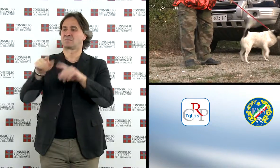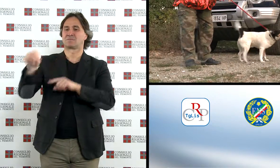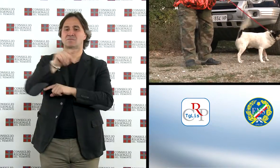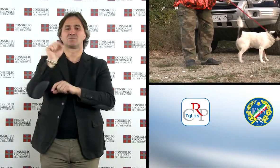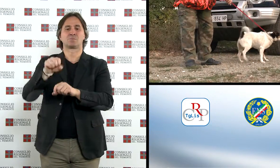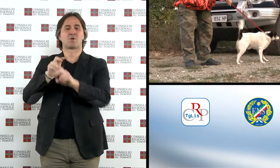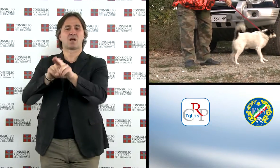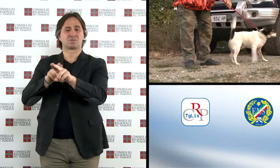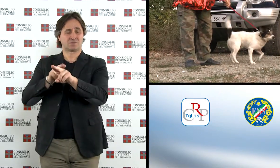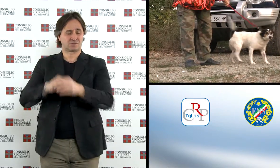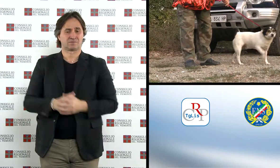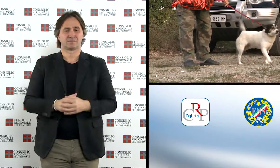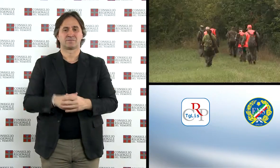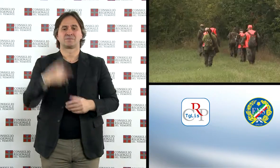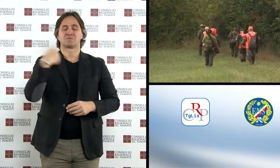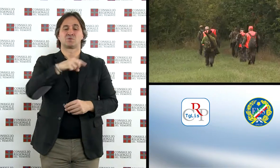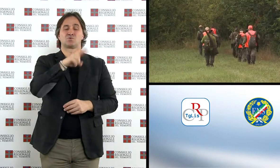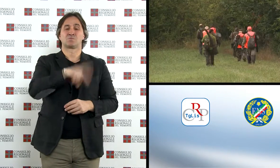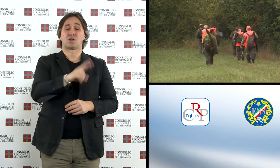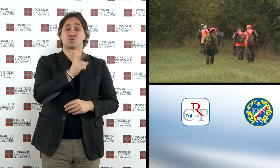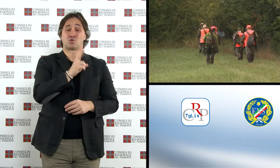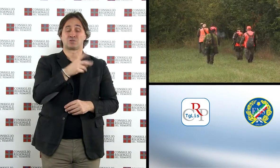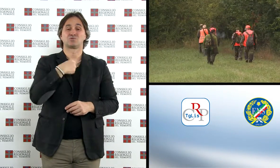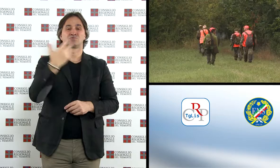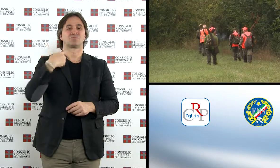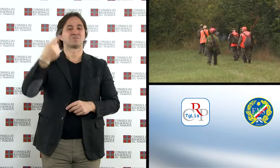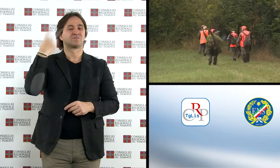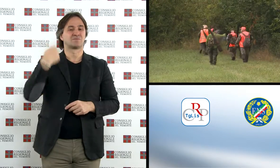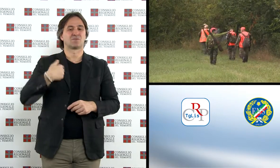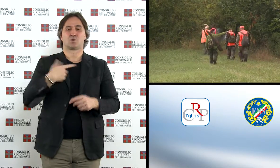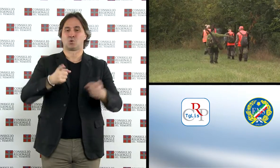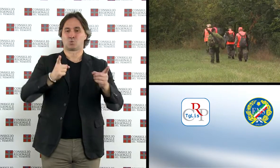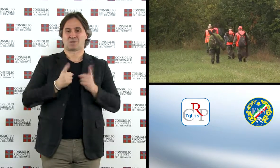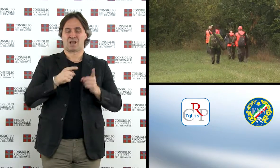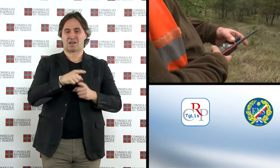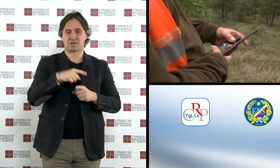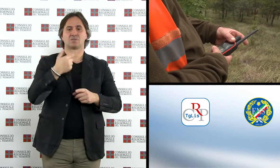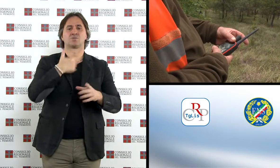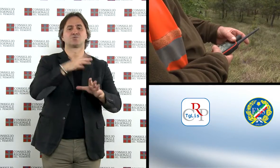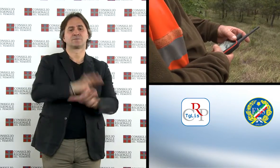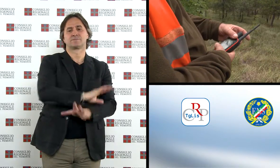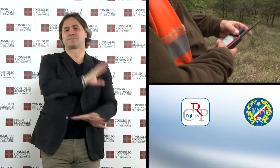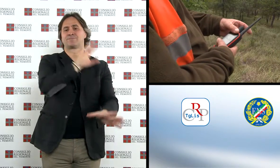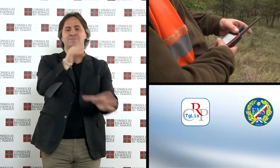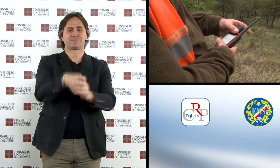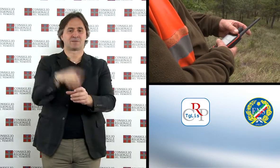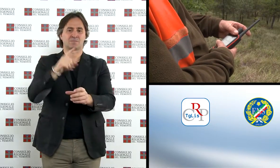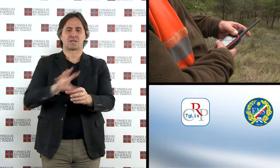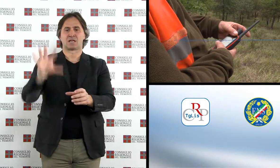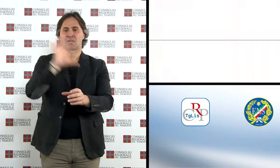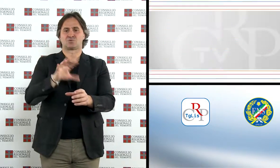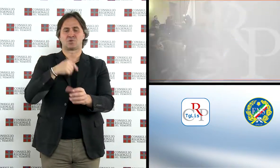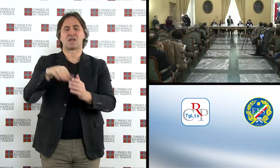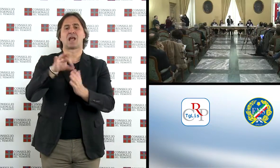tutela su 13 di esse. Dal 2012 alcune specie tutelate erano infatti state reinserite nel calendario venatorio della Regione.